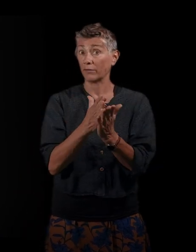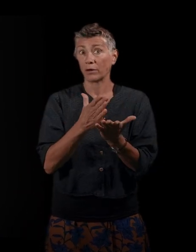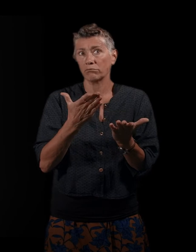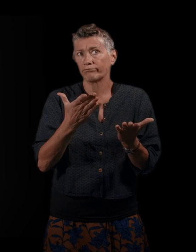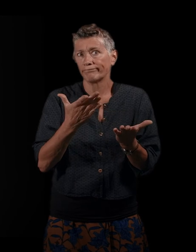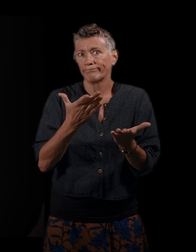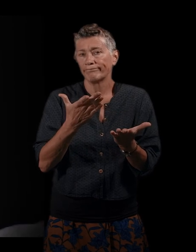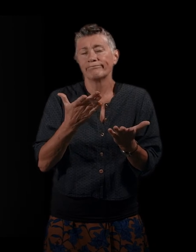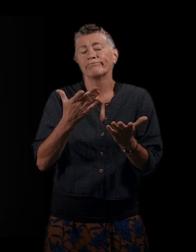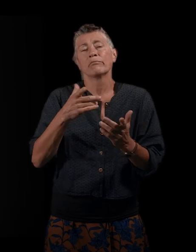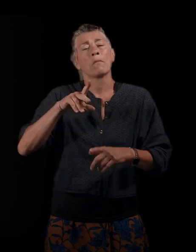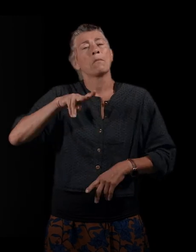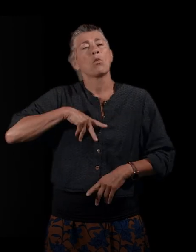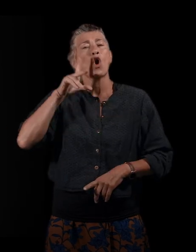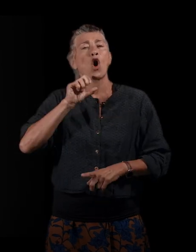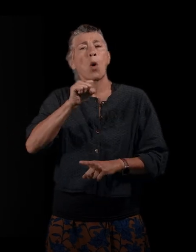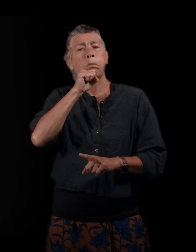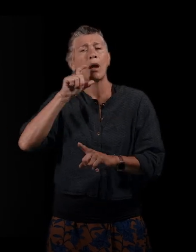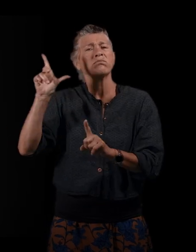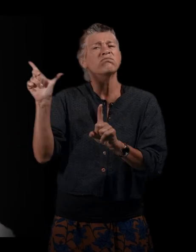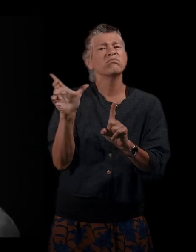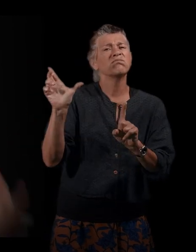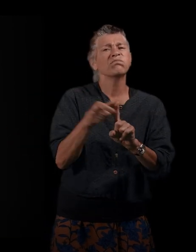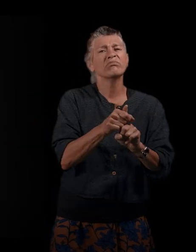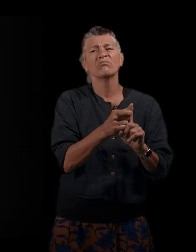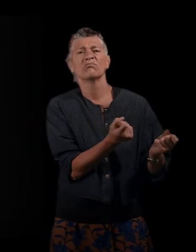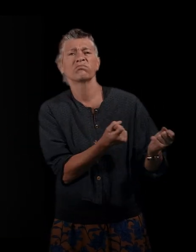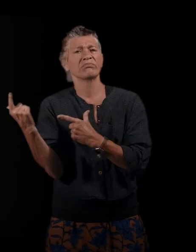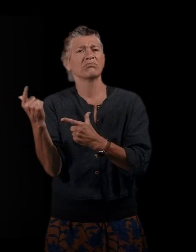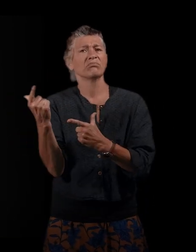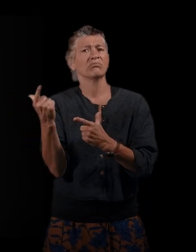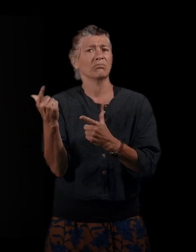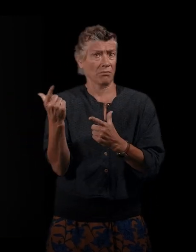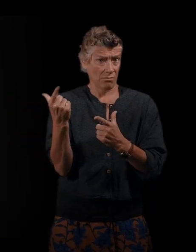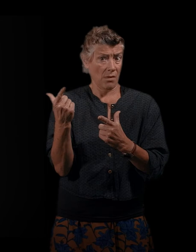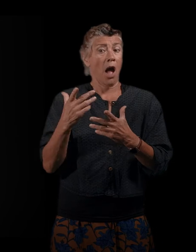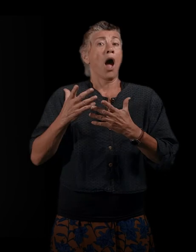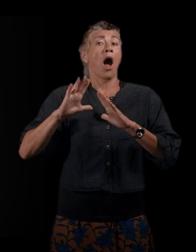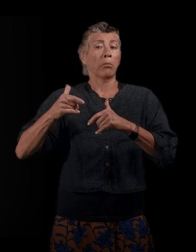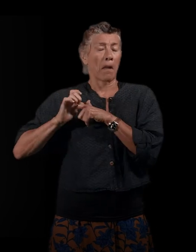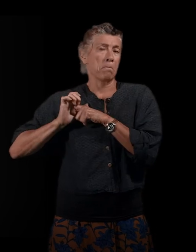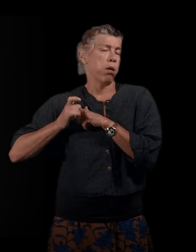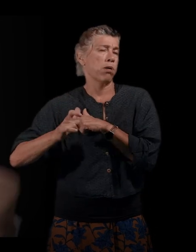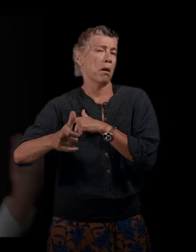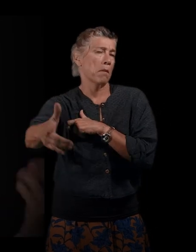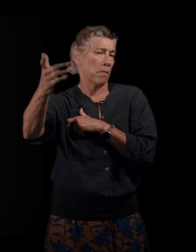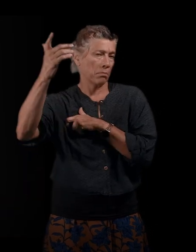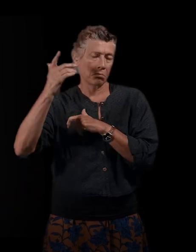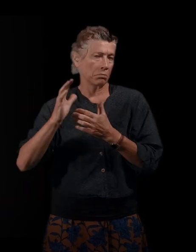mon grand-père. Et de l'enlèvement de mon grand-père découle tout le reste, d'une certaine manière. Et à ce moment où ces hommes frappent à la